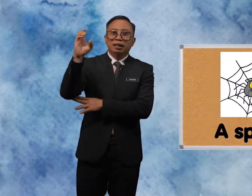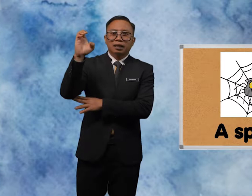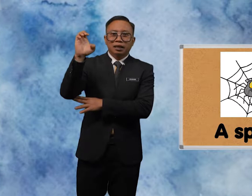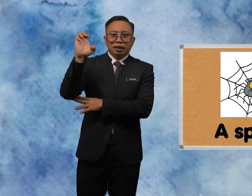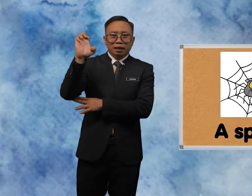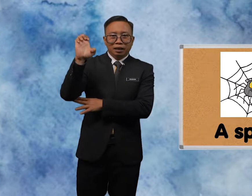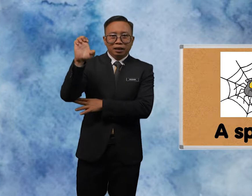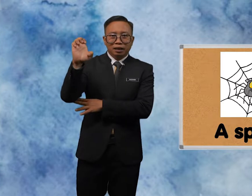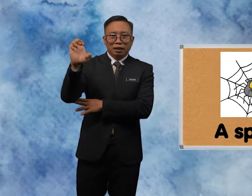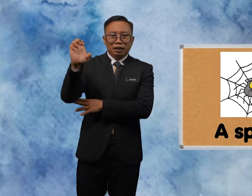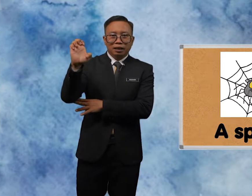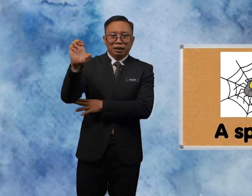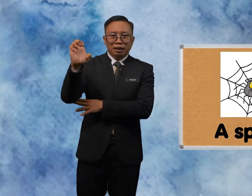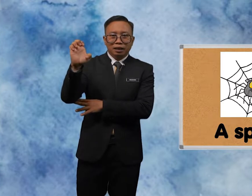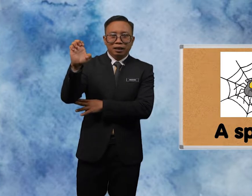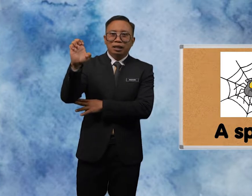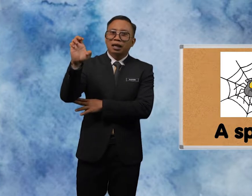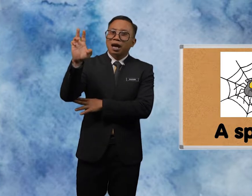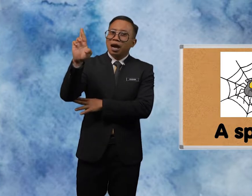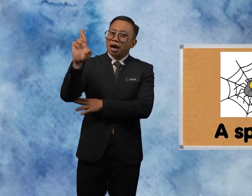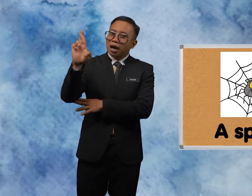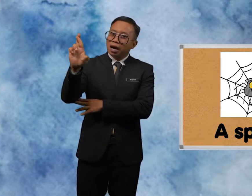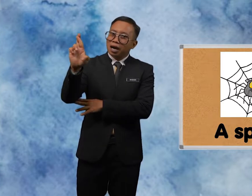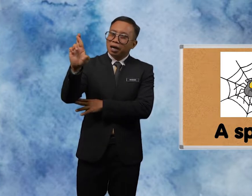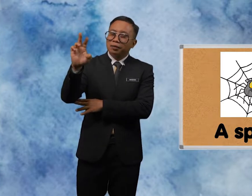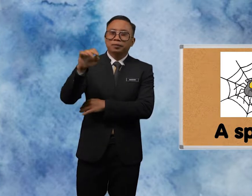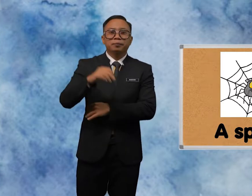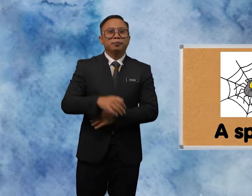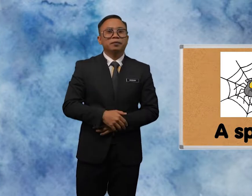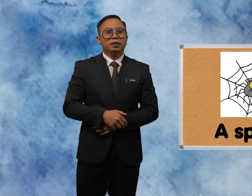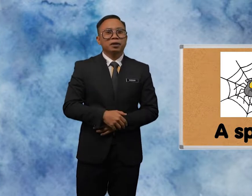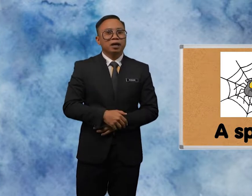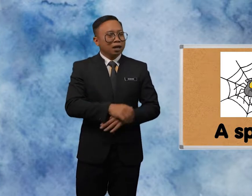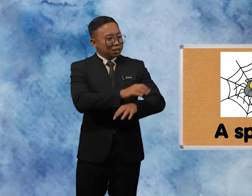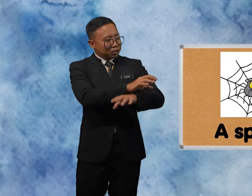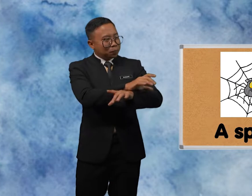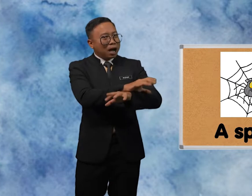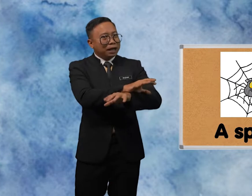E E R Spider